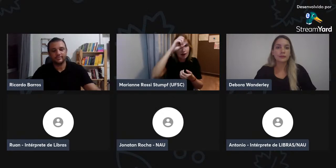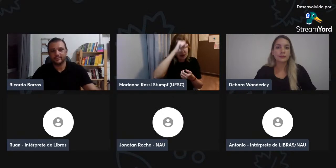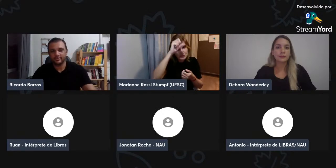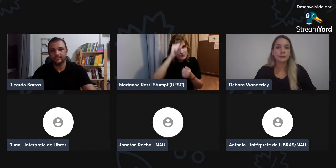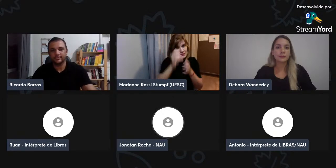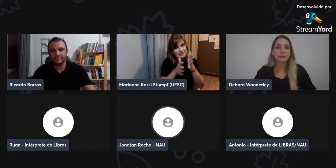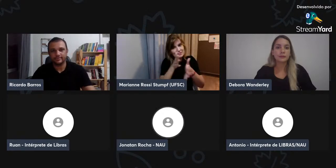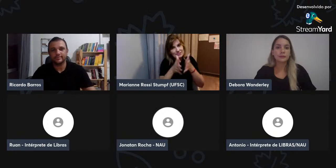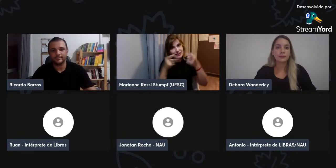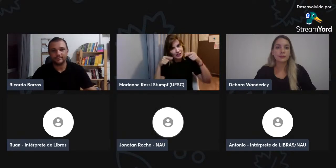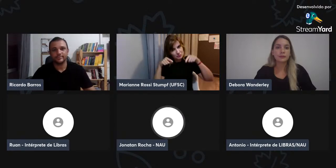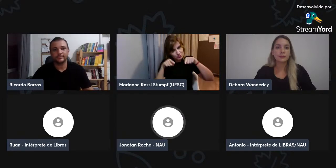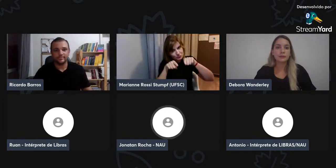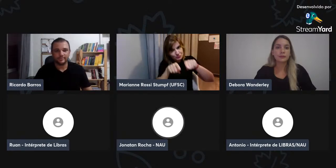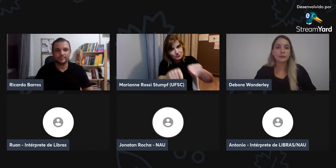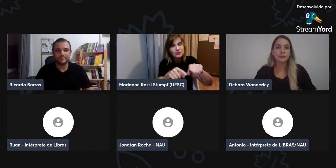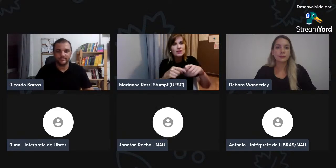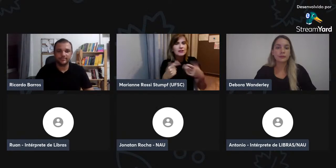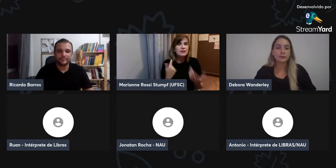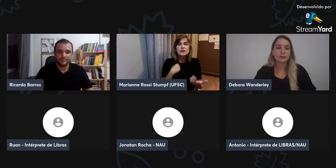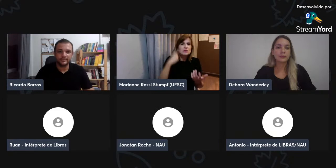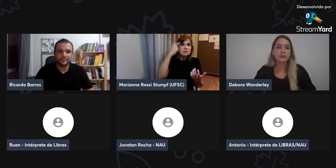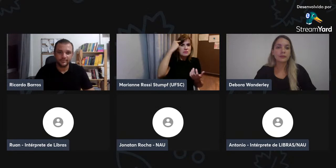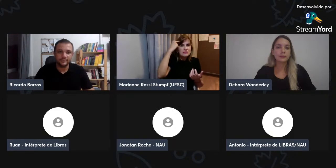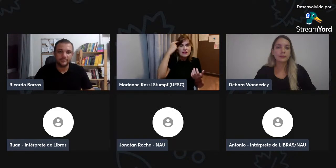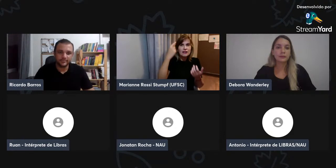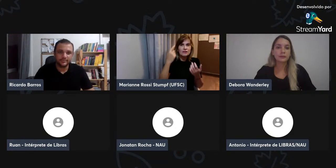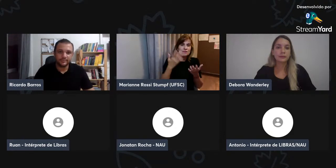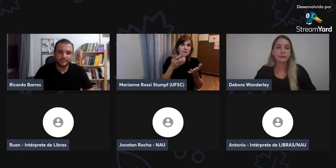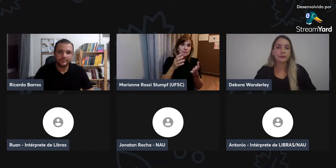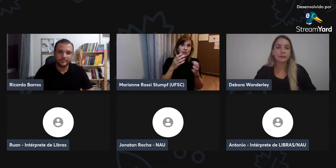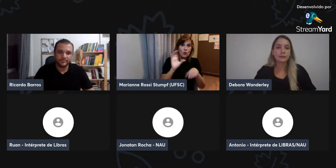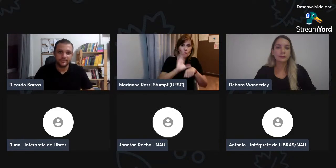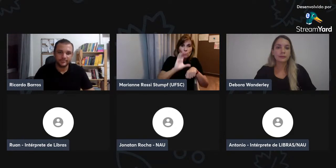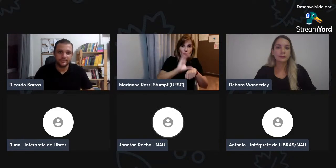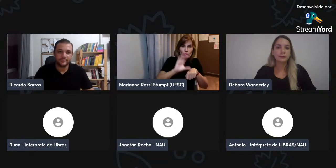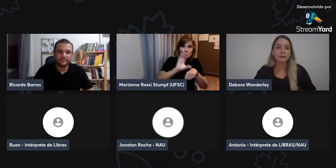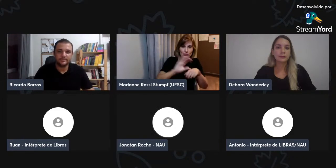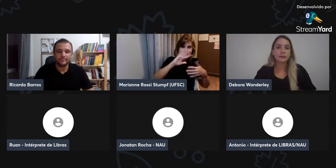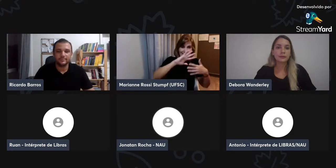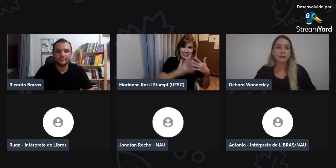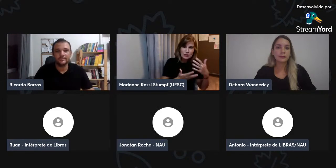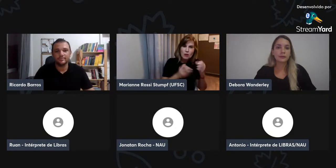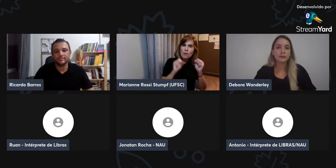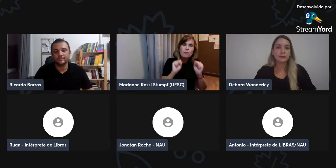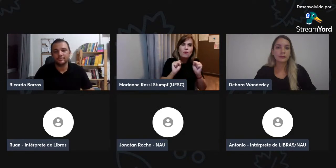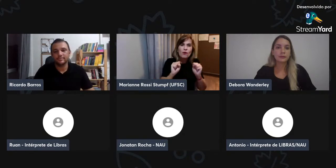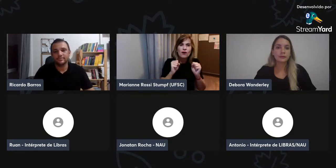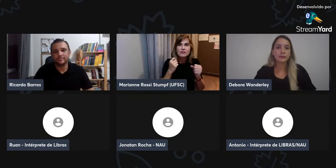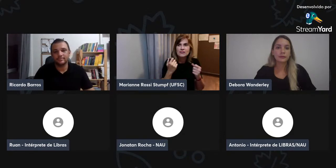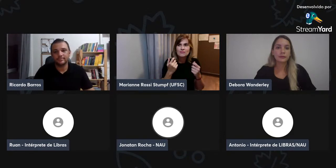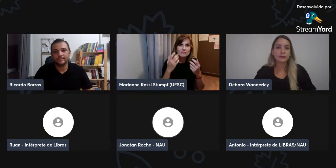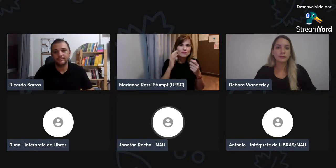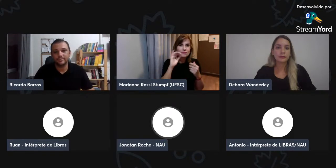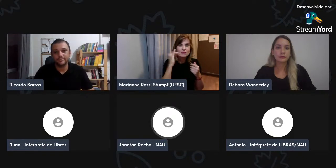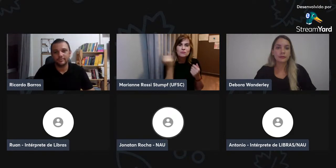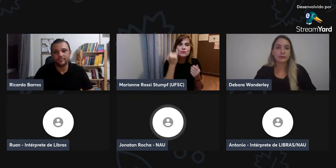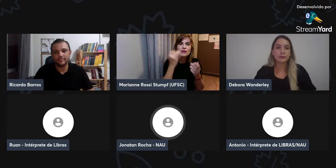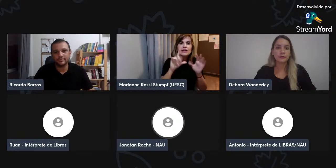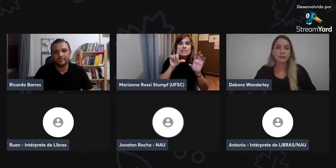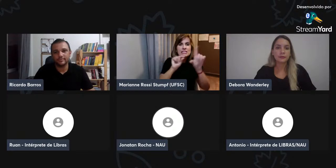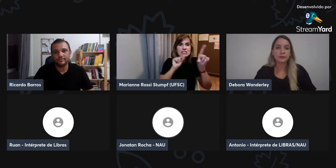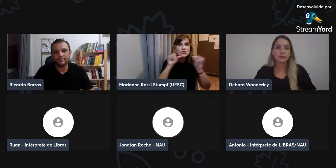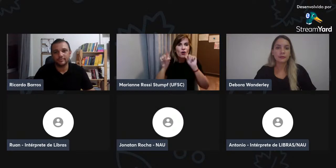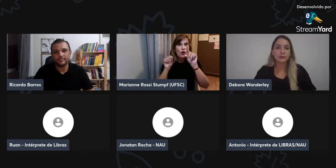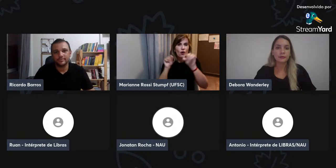escrita, fazer trabalho, em single writing, né, de maneira conjunta, né, então, o curso de Libras,